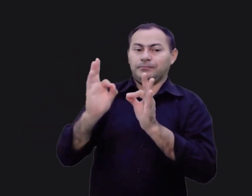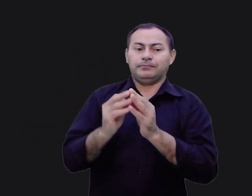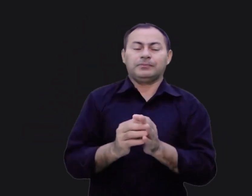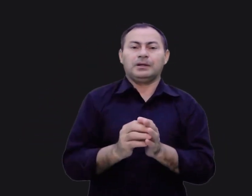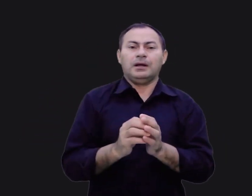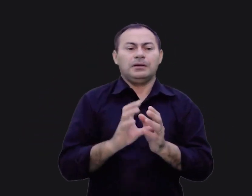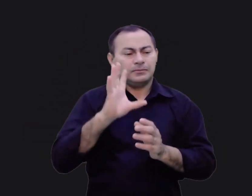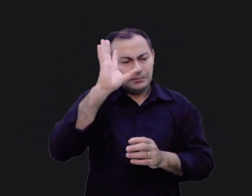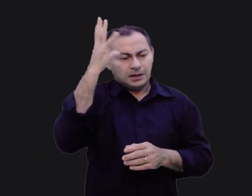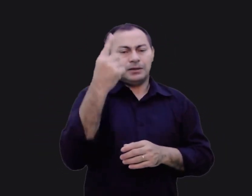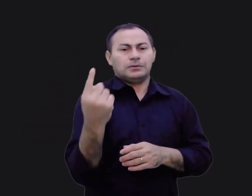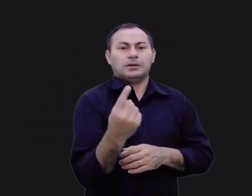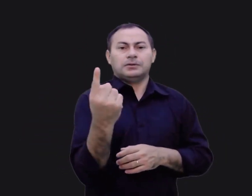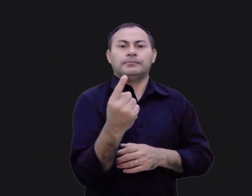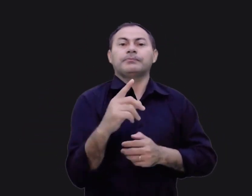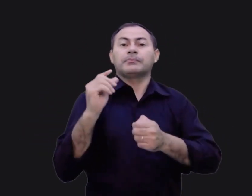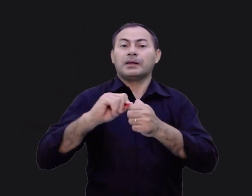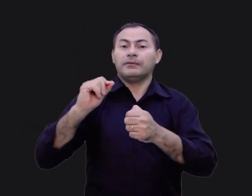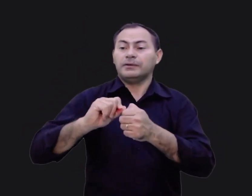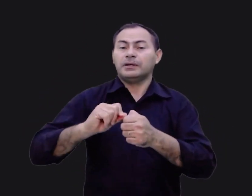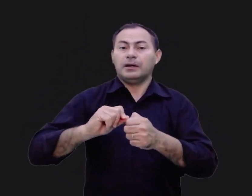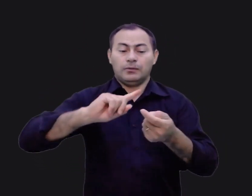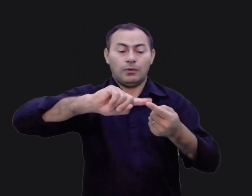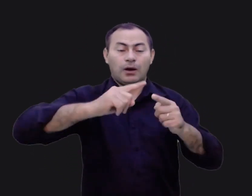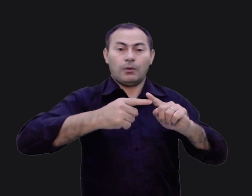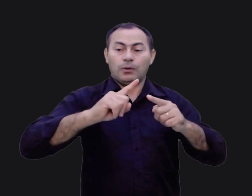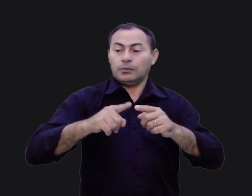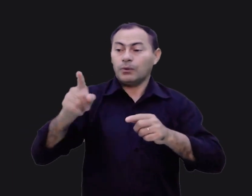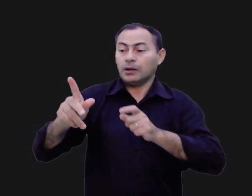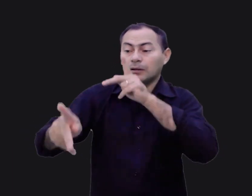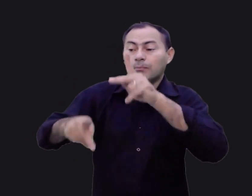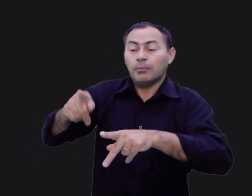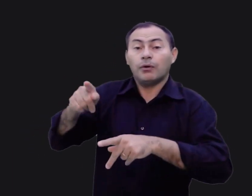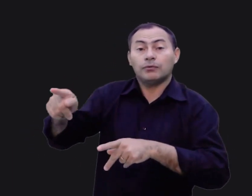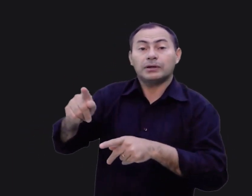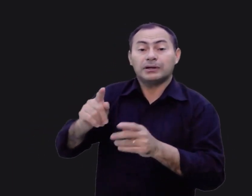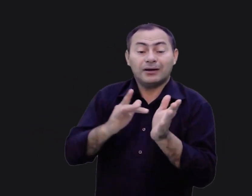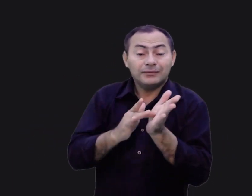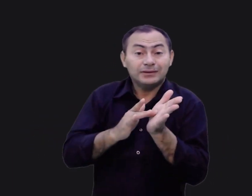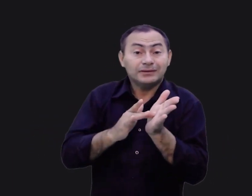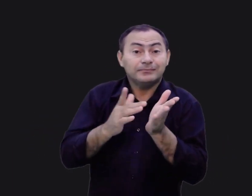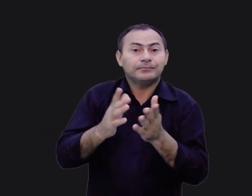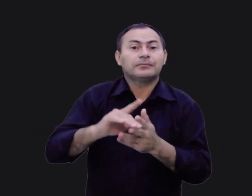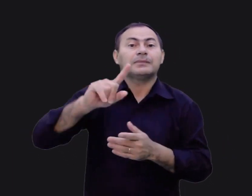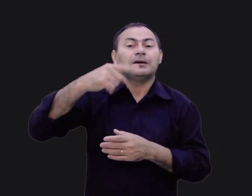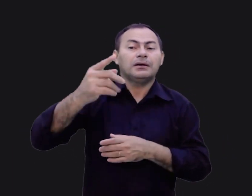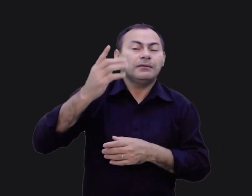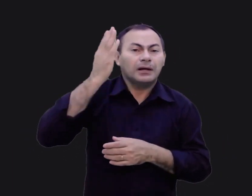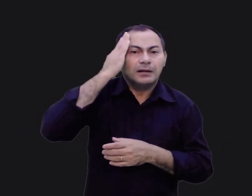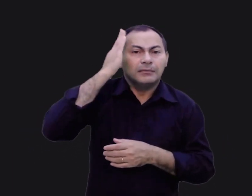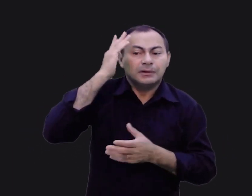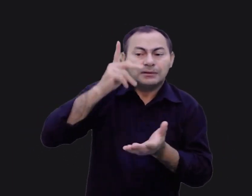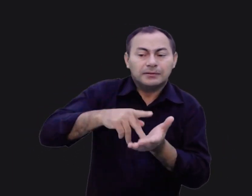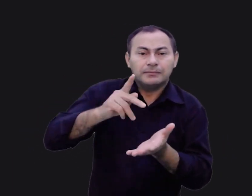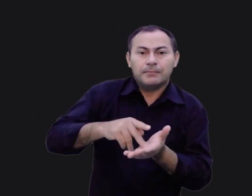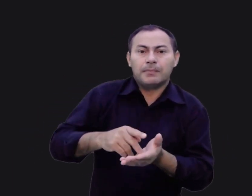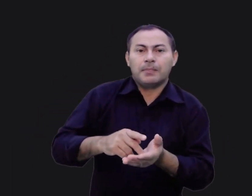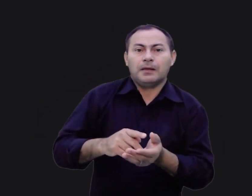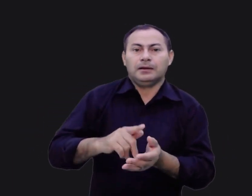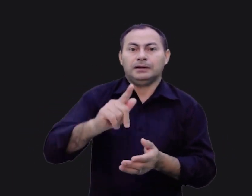Eles tomaram a decisão sozinhos e fizeram um acordo com aquela gente. Logo depois descobriram que, na verdade, os